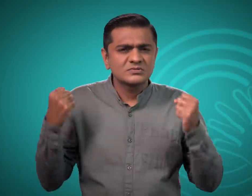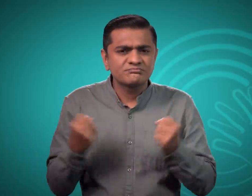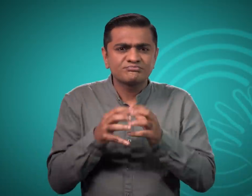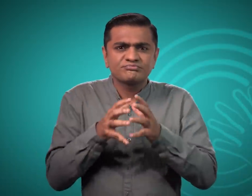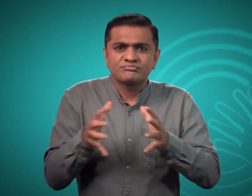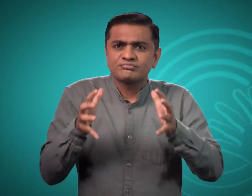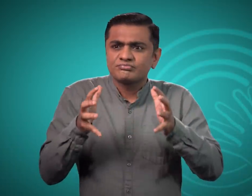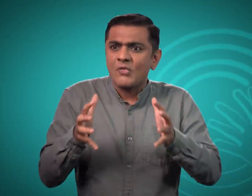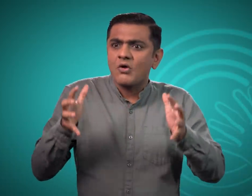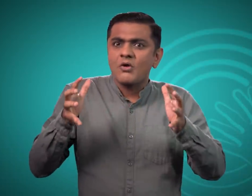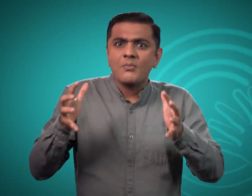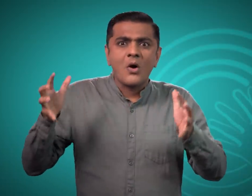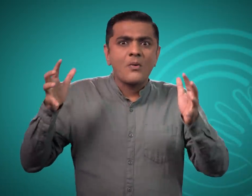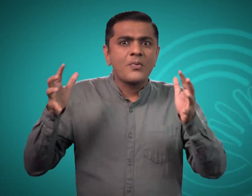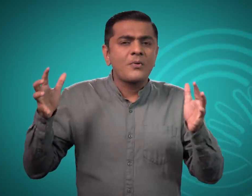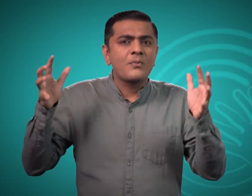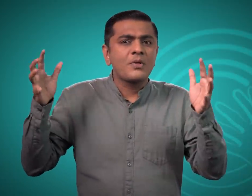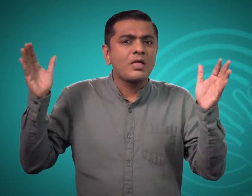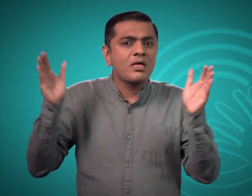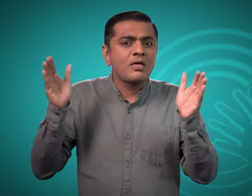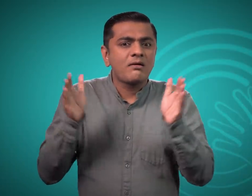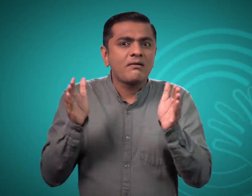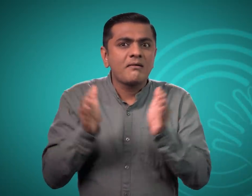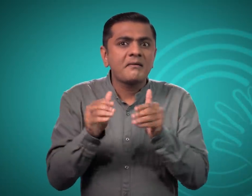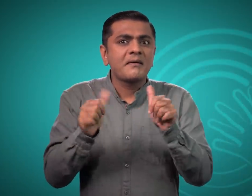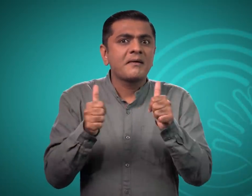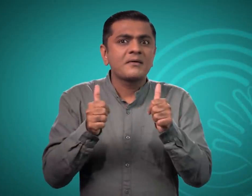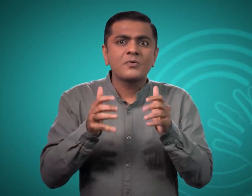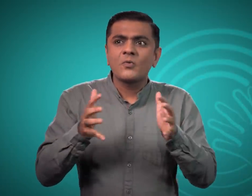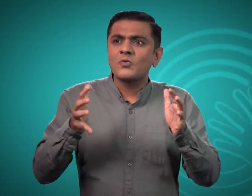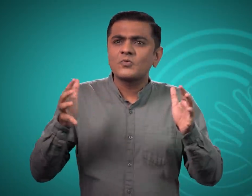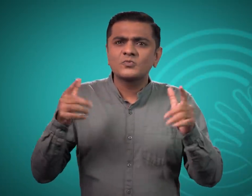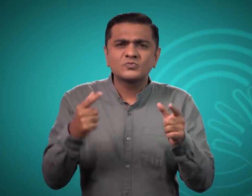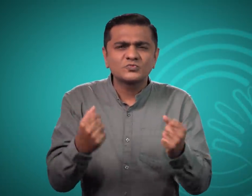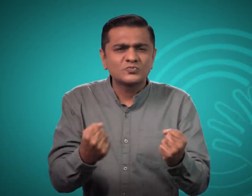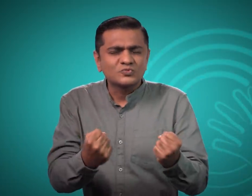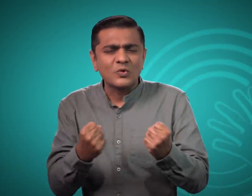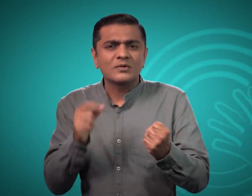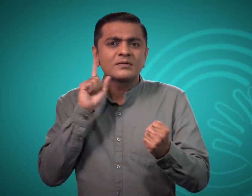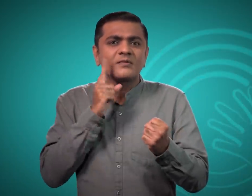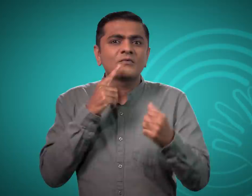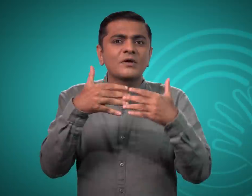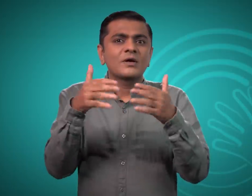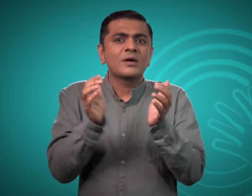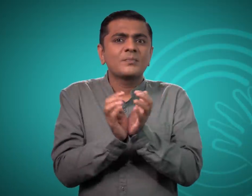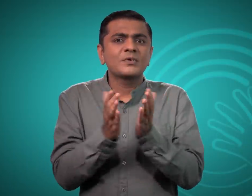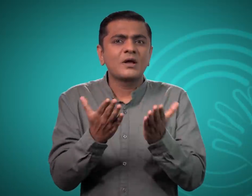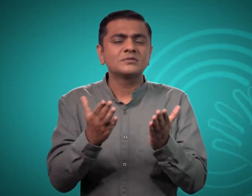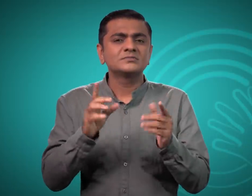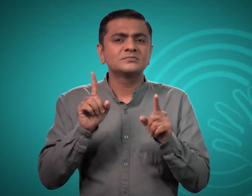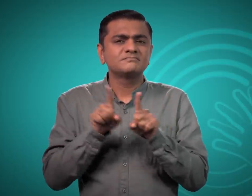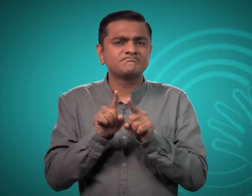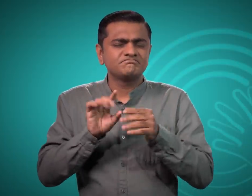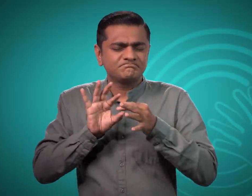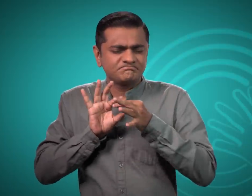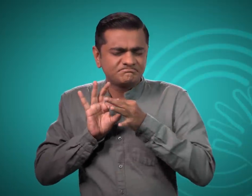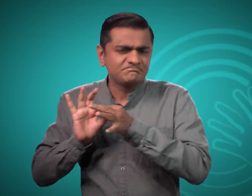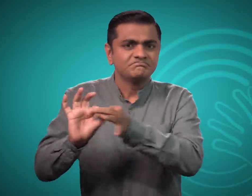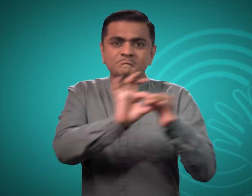है। हमारी एक ताने कर्णबदीर समुदाय को मजबूत किया है और हमें इस